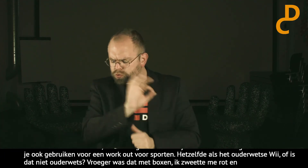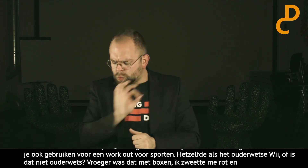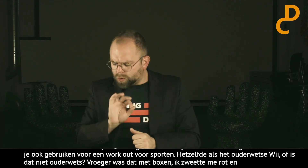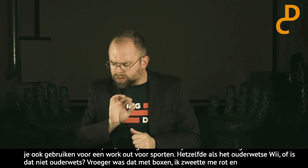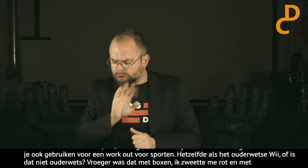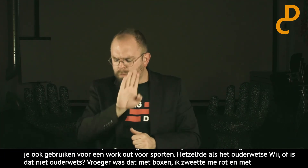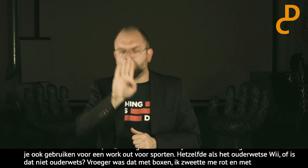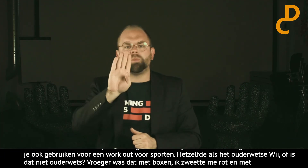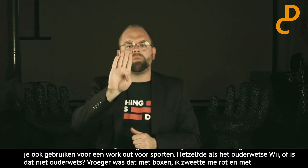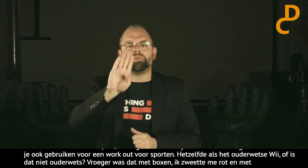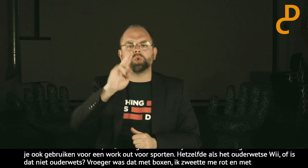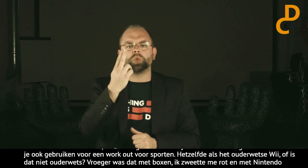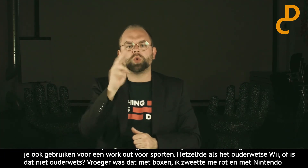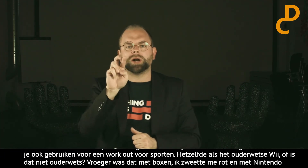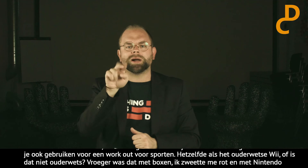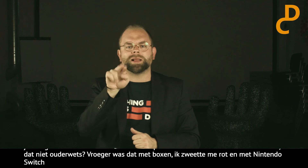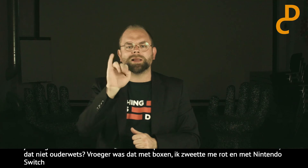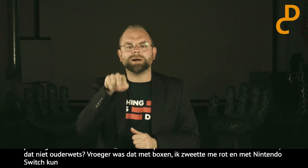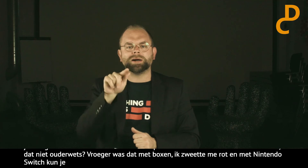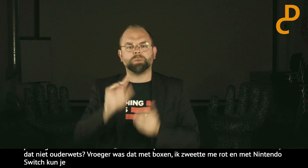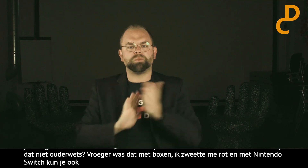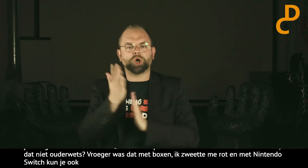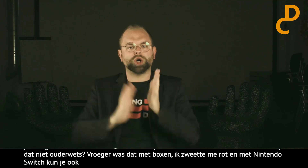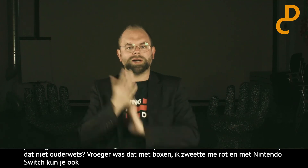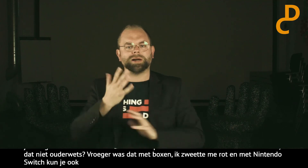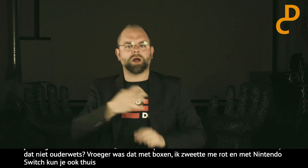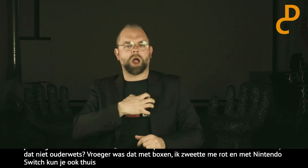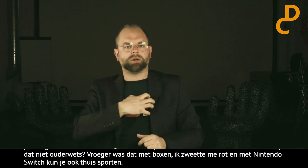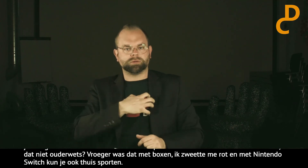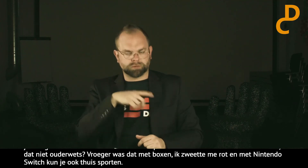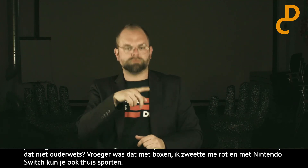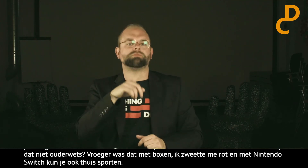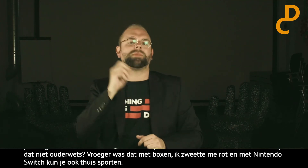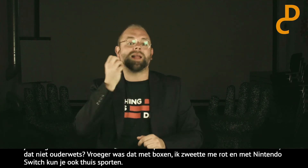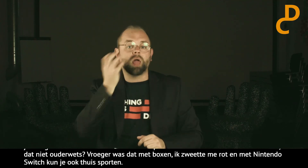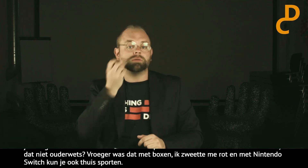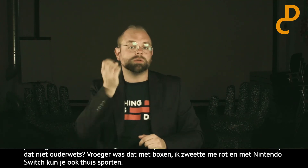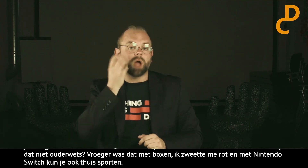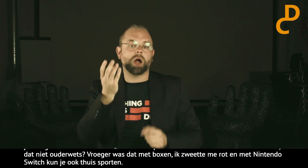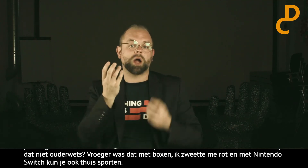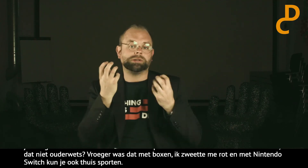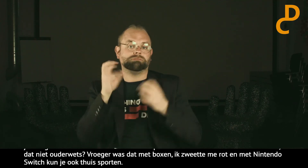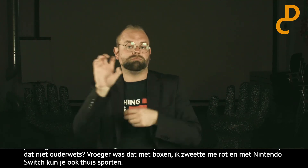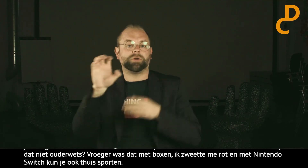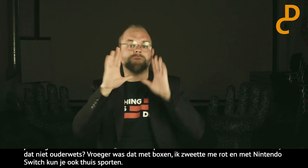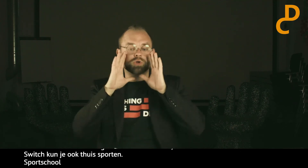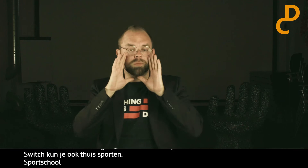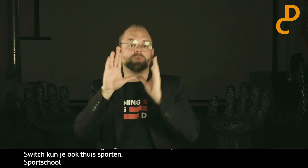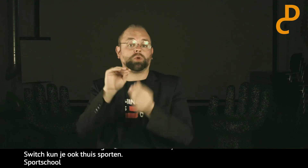Even kijken. Sports School Burning Heart. Elke dag wordt er op